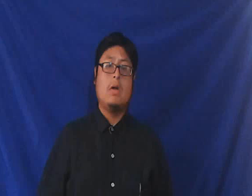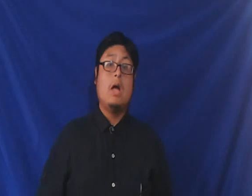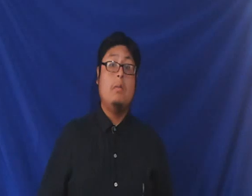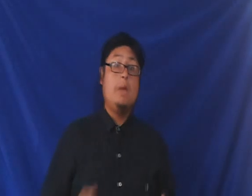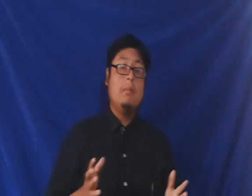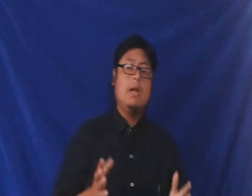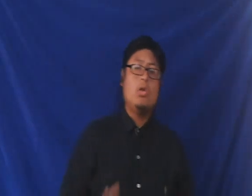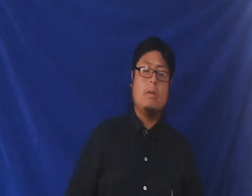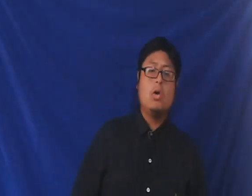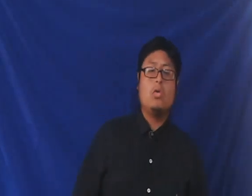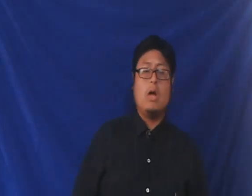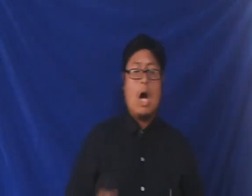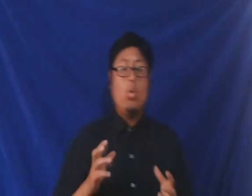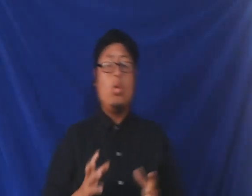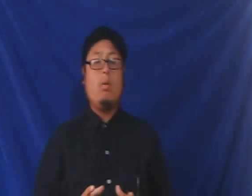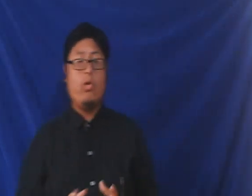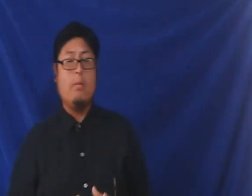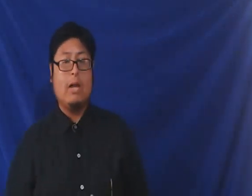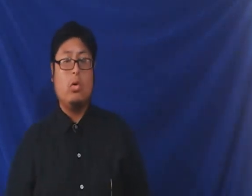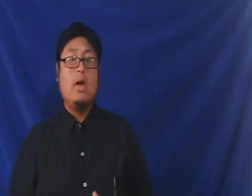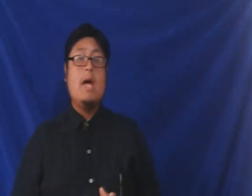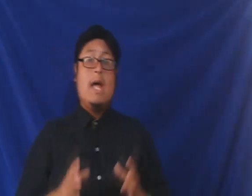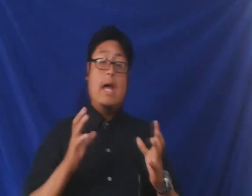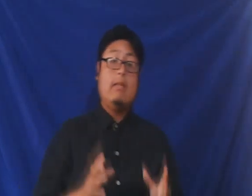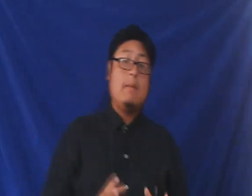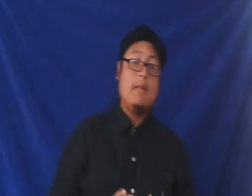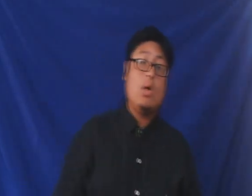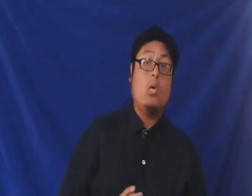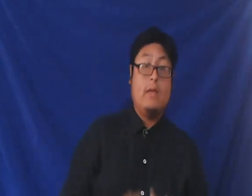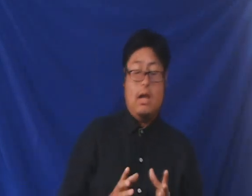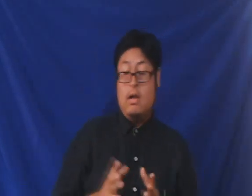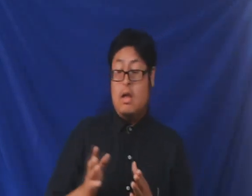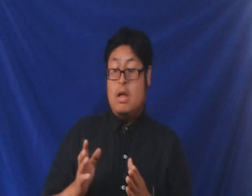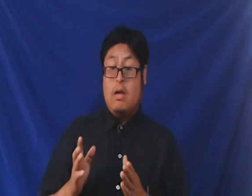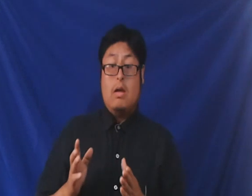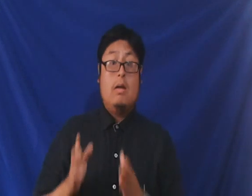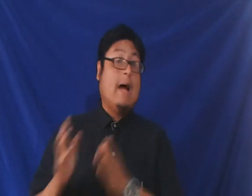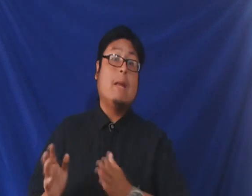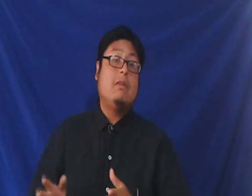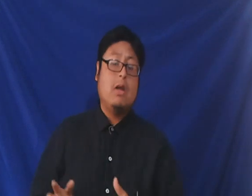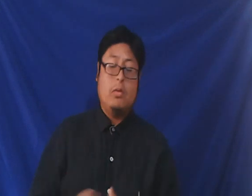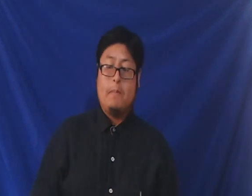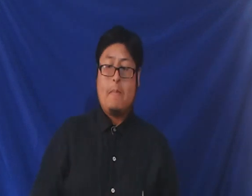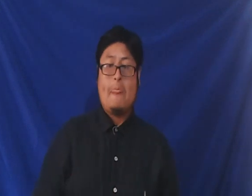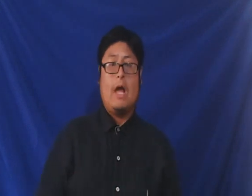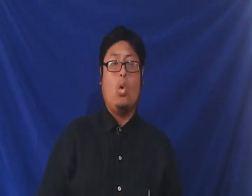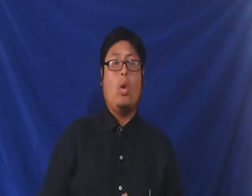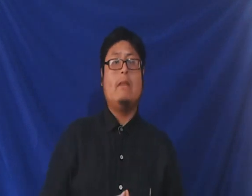Bienvenidos amigos a un nuevo formato en este vídeo de Data Misterio en los cuales